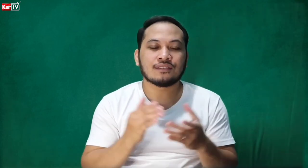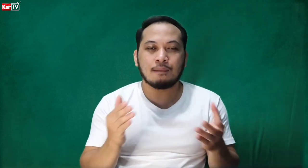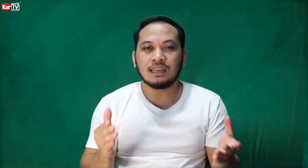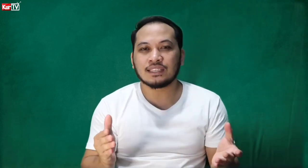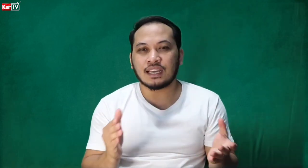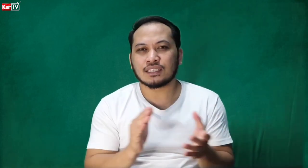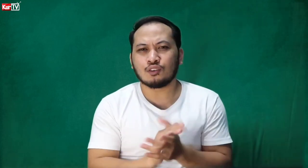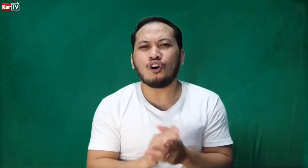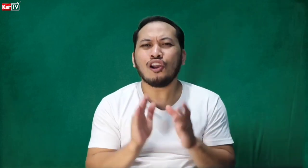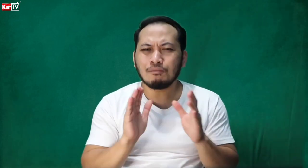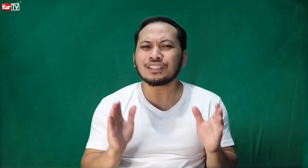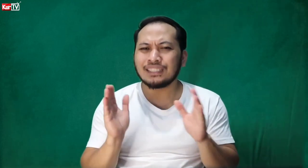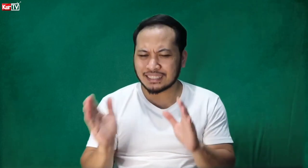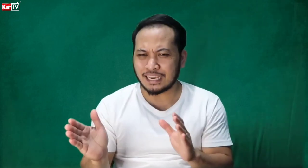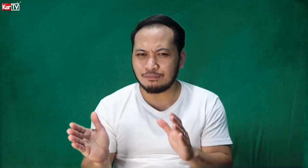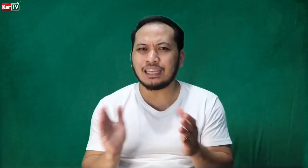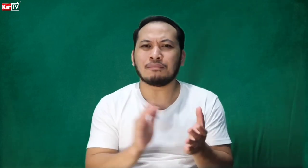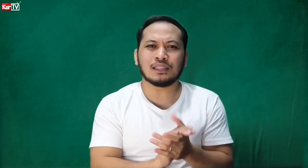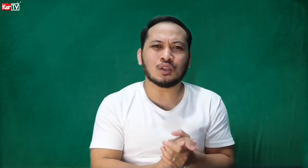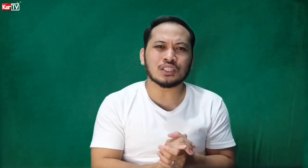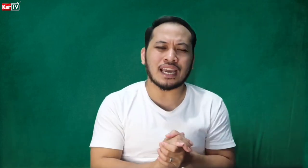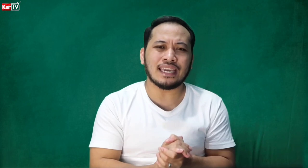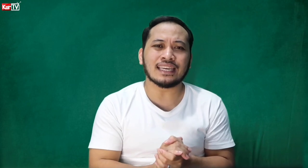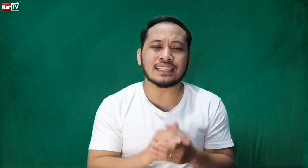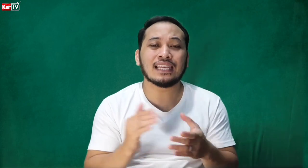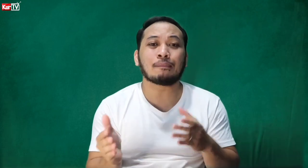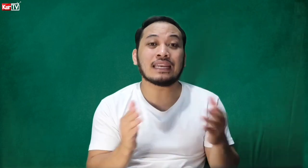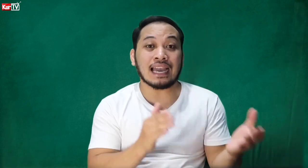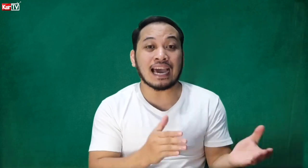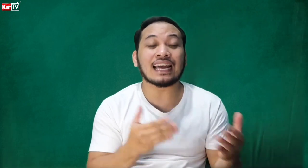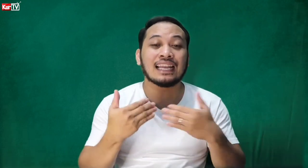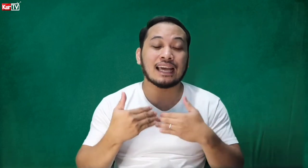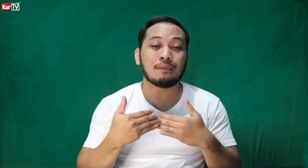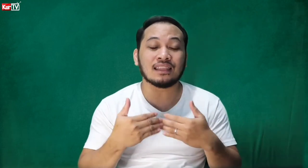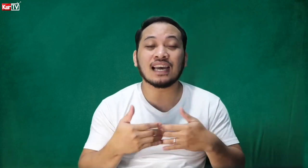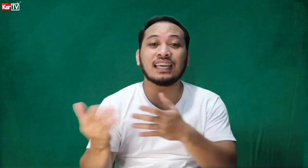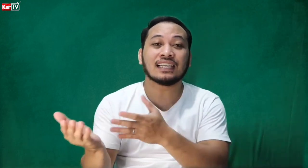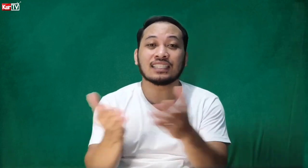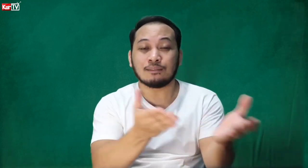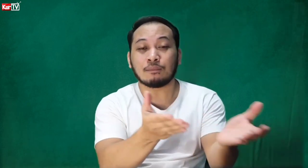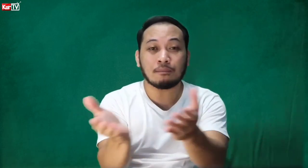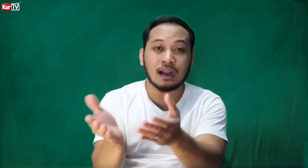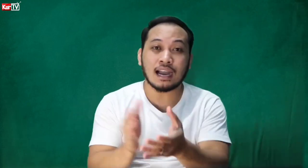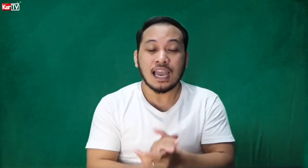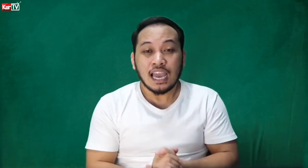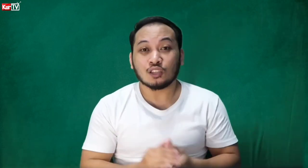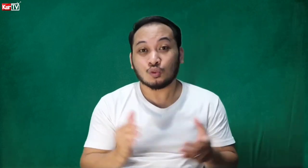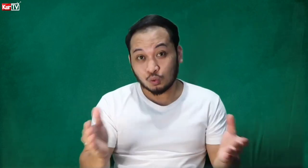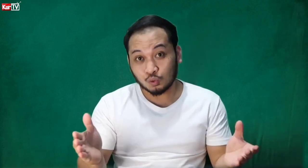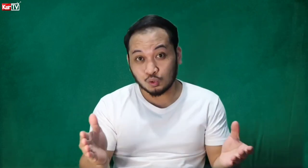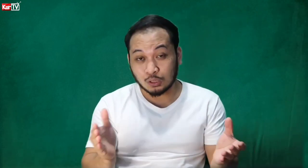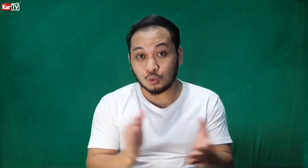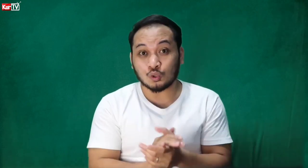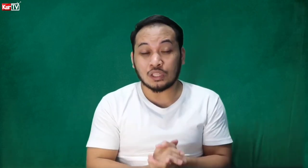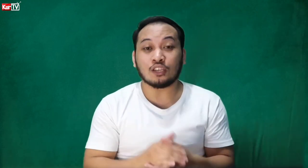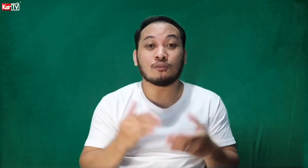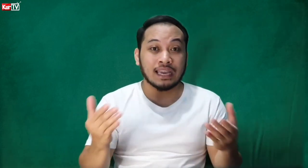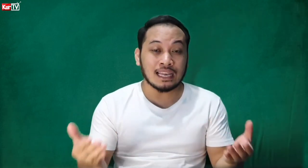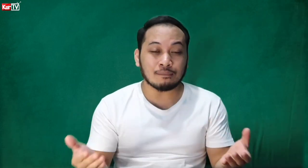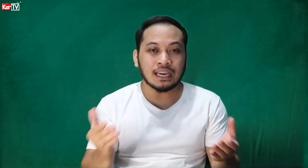family signs na almost the same din naman doon sa ASL na pinag-aaralan namin dati at sa iba pang mga natututin o may alam ng